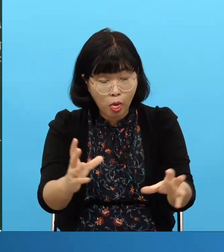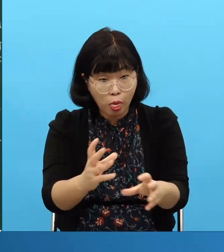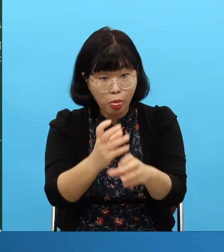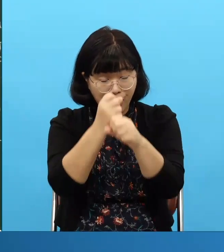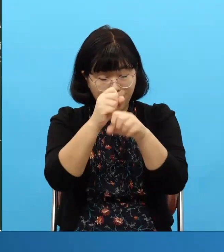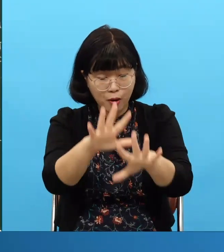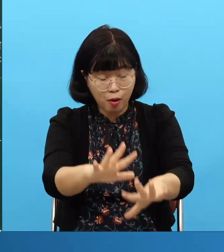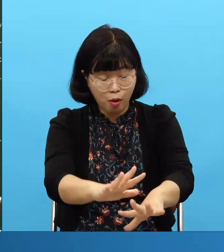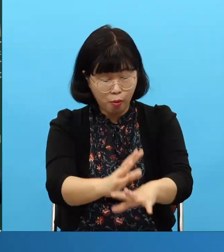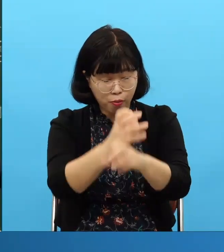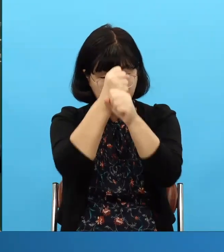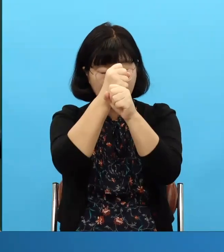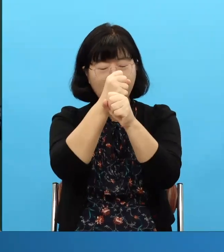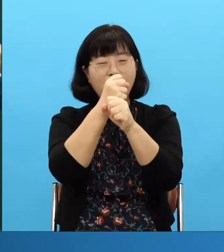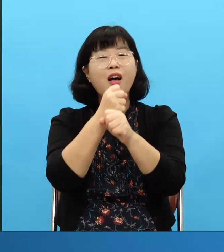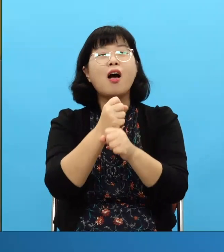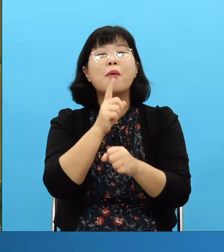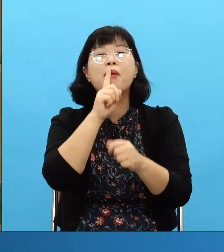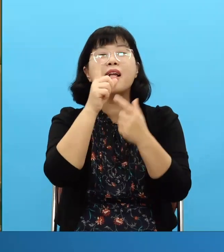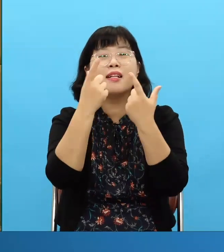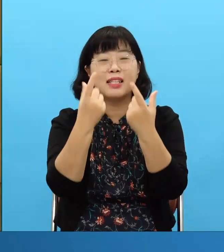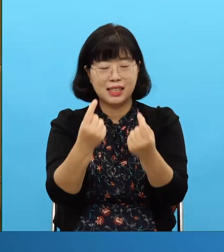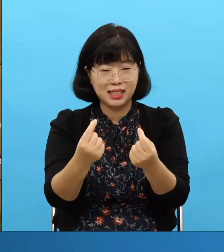Por último, los remanentes, al ver a Samuel hay una cosa que deben de aprender